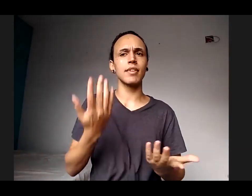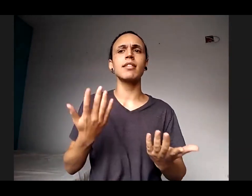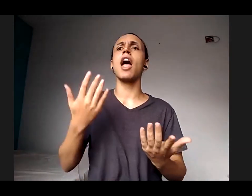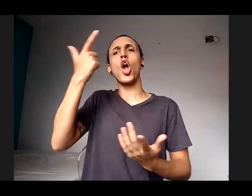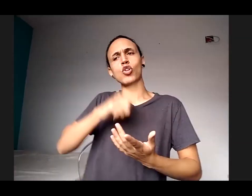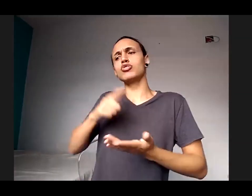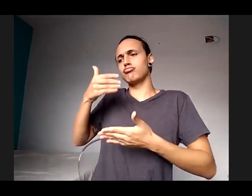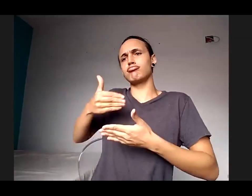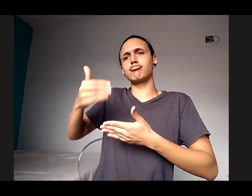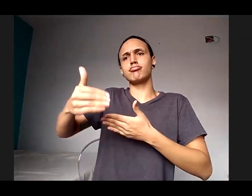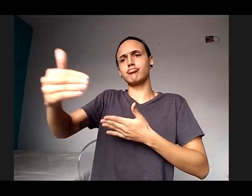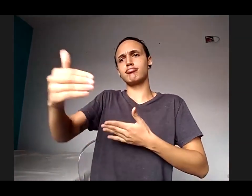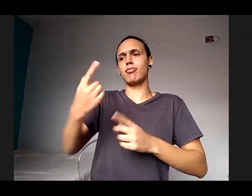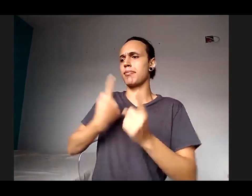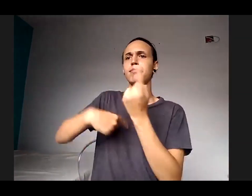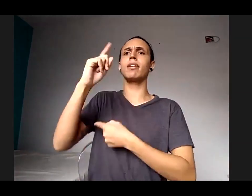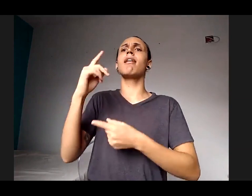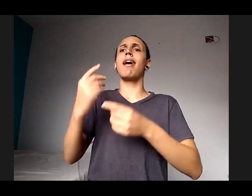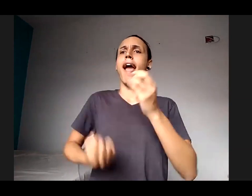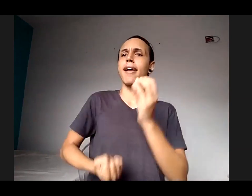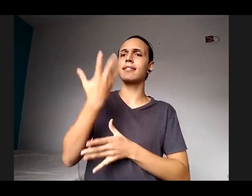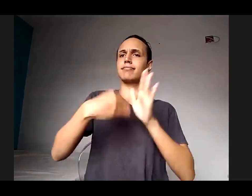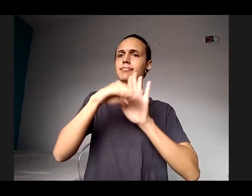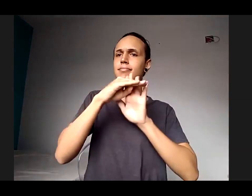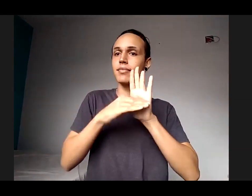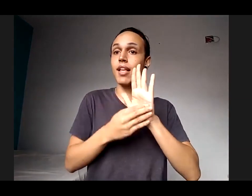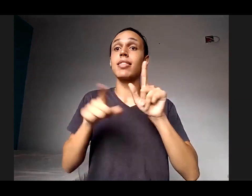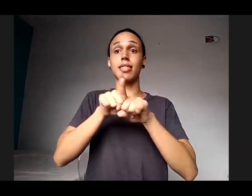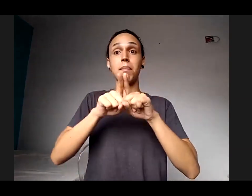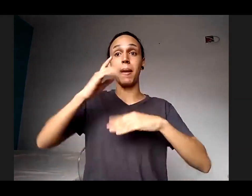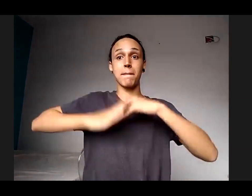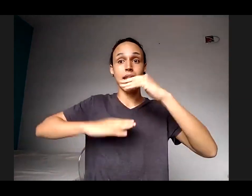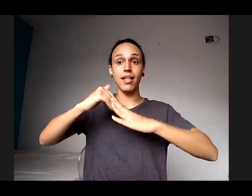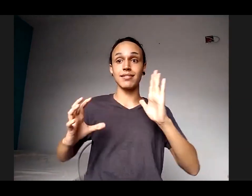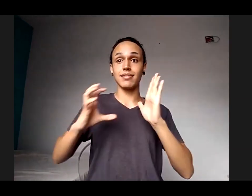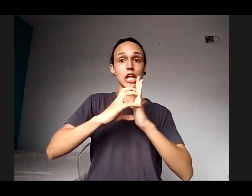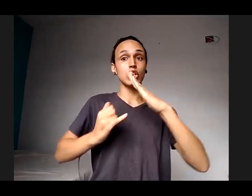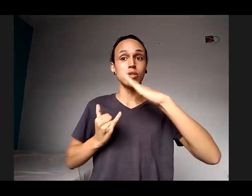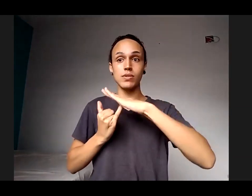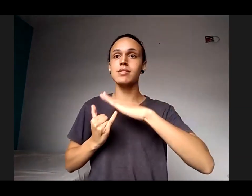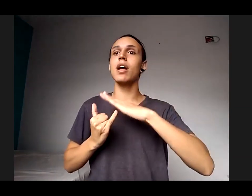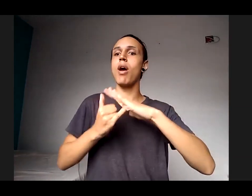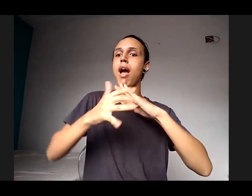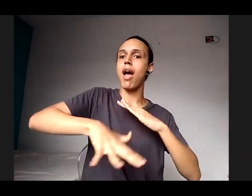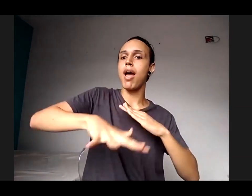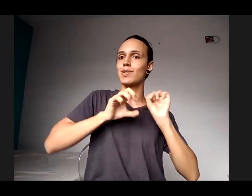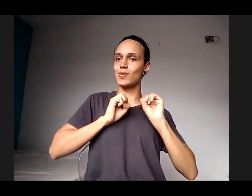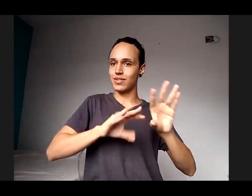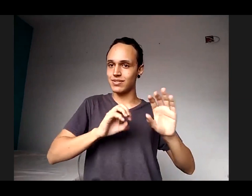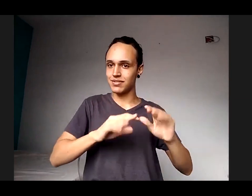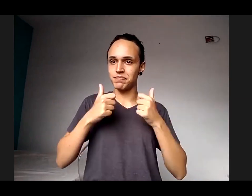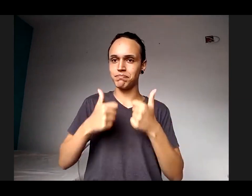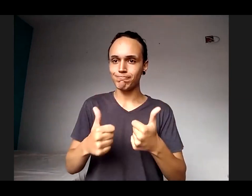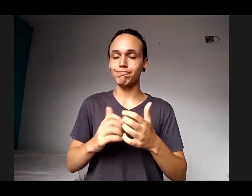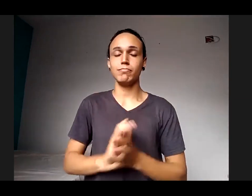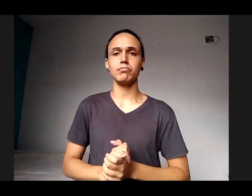construção de diretrizes e de práticas institucionais nessa área, tá? Esse encontro,